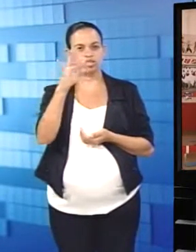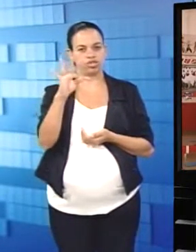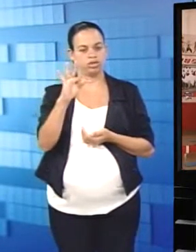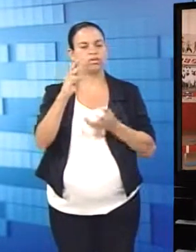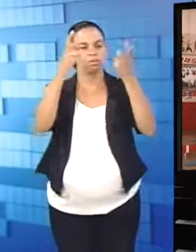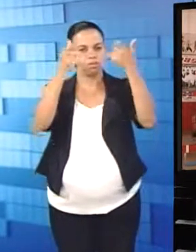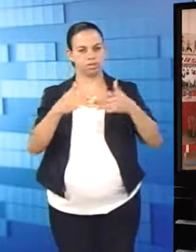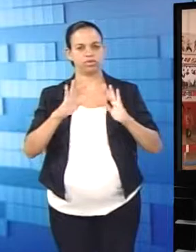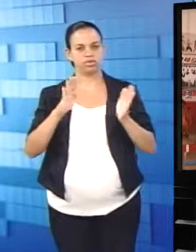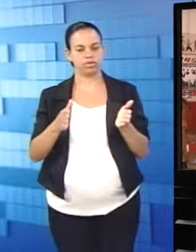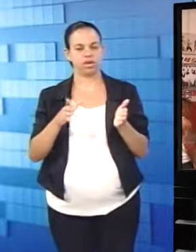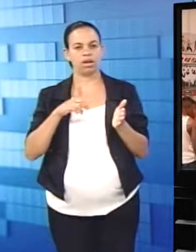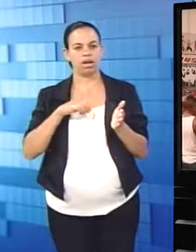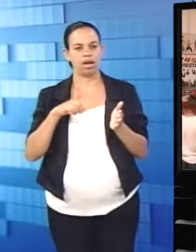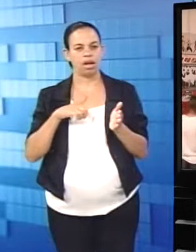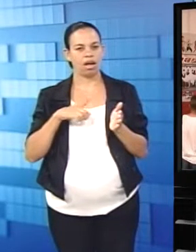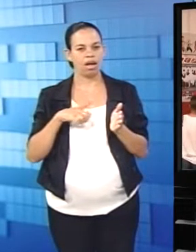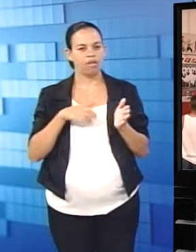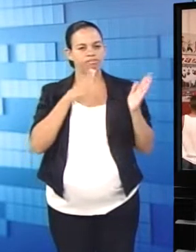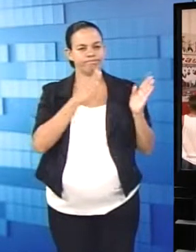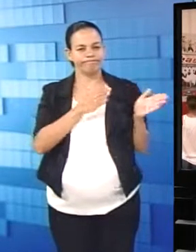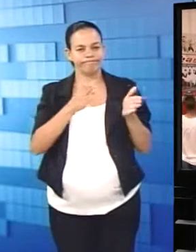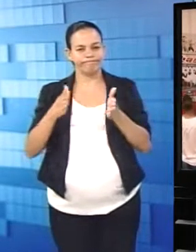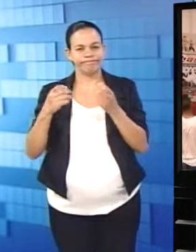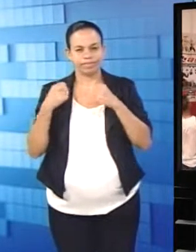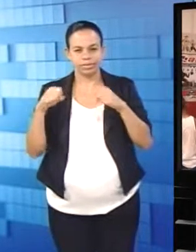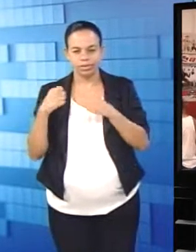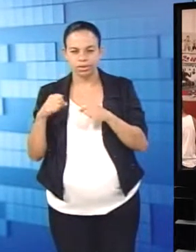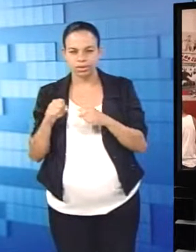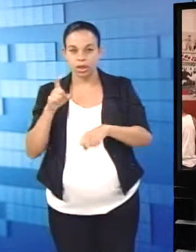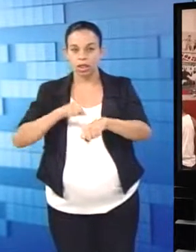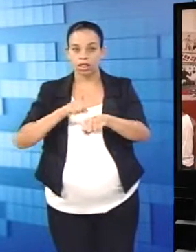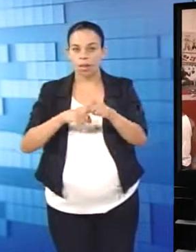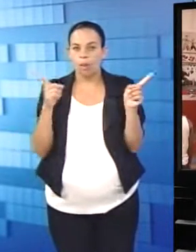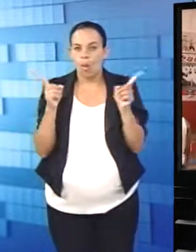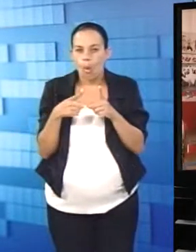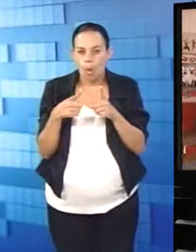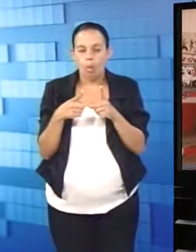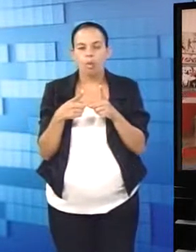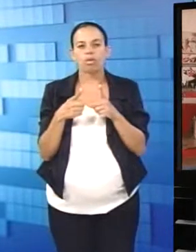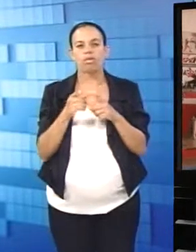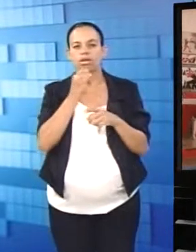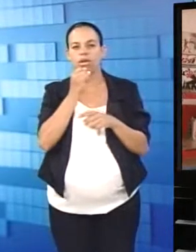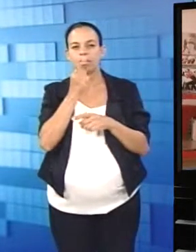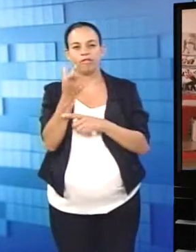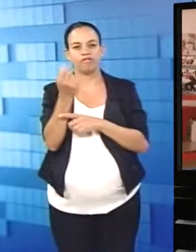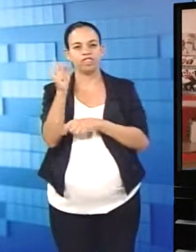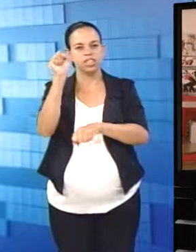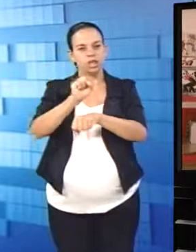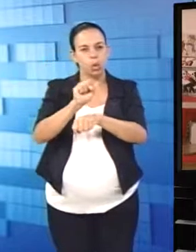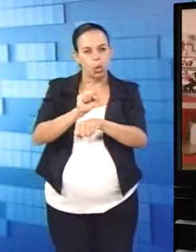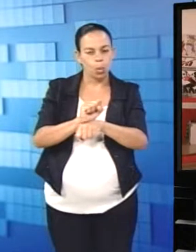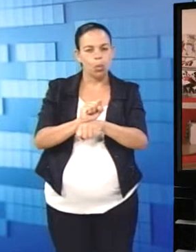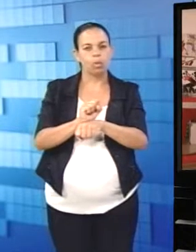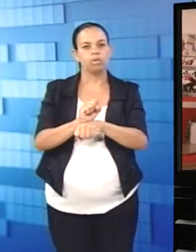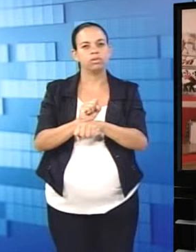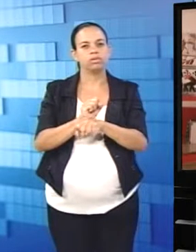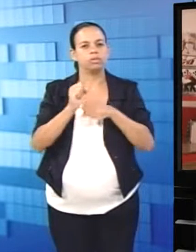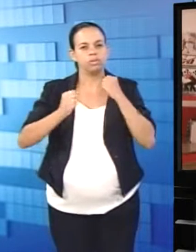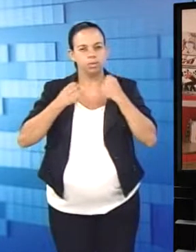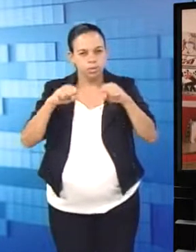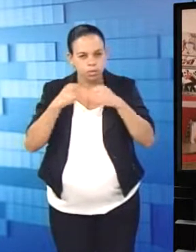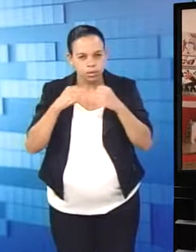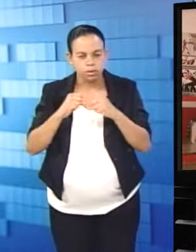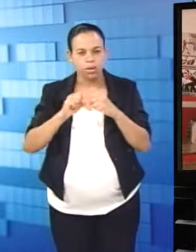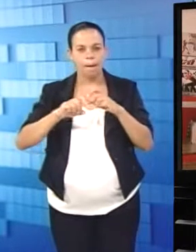Geralmente, o HIIT é, como eu te falei, são exercícios de alta intensidade e curta duração. Período de 20 segundos por 10